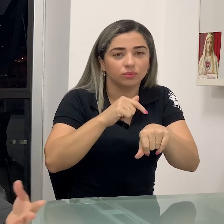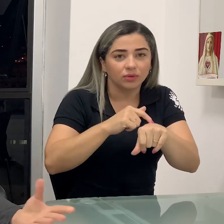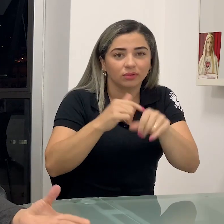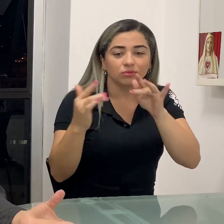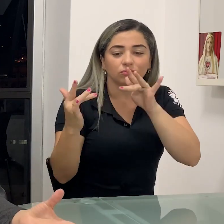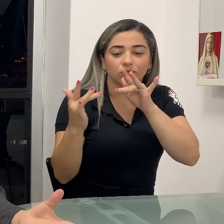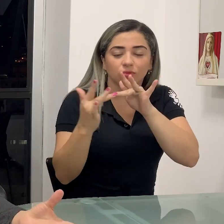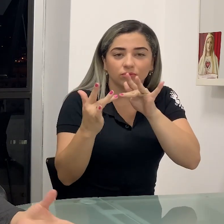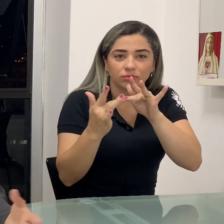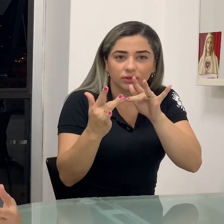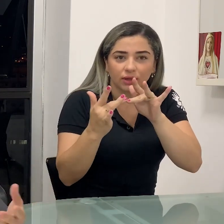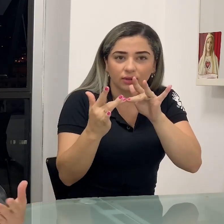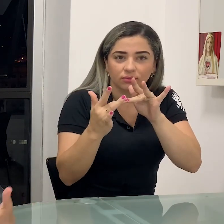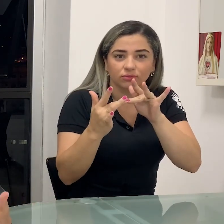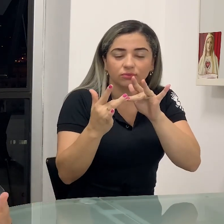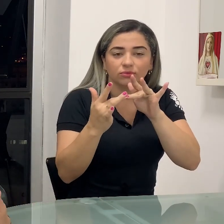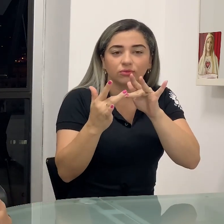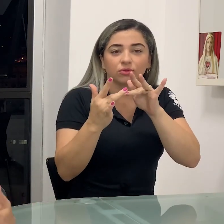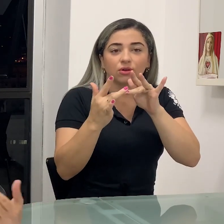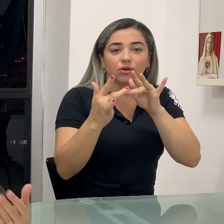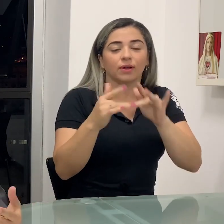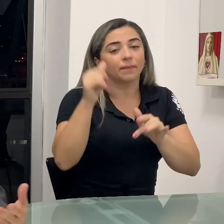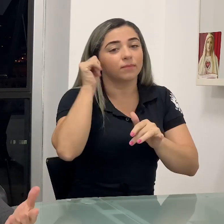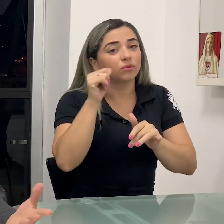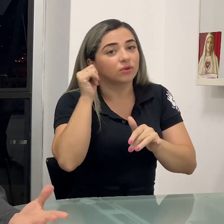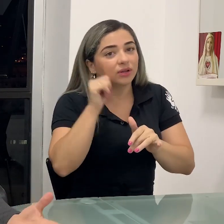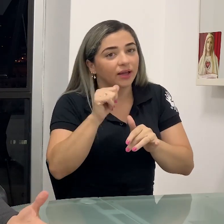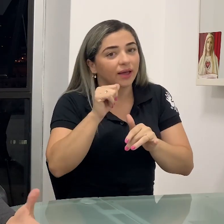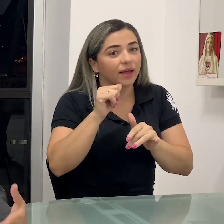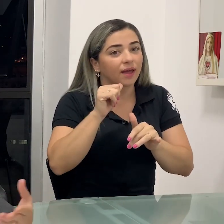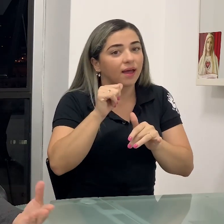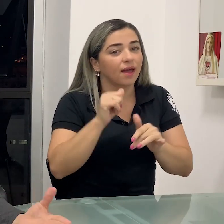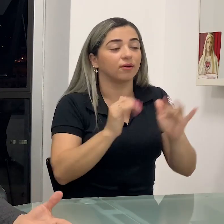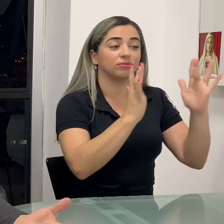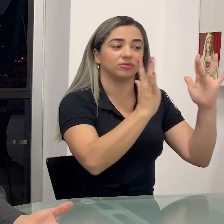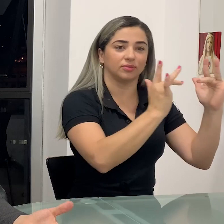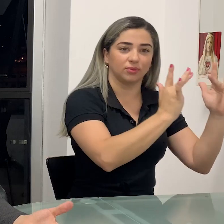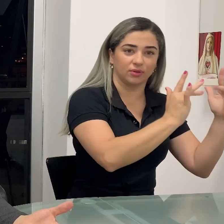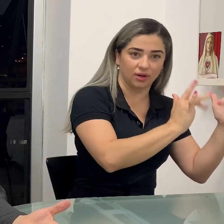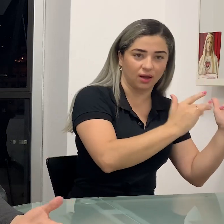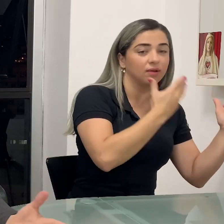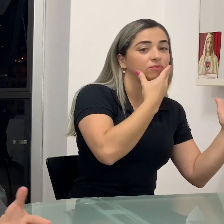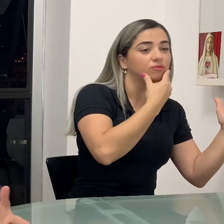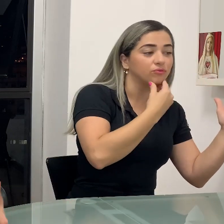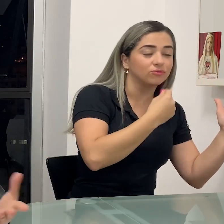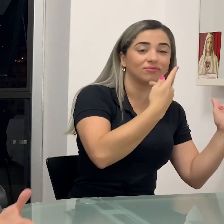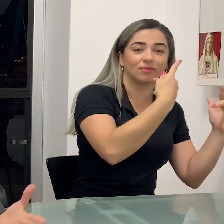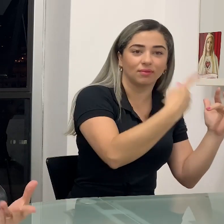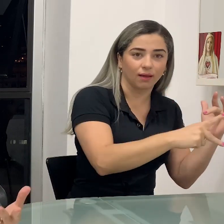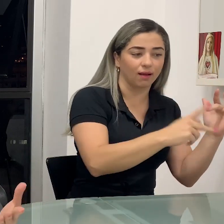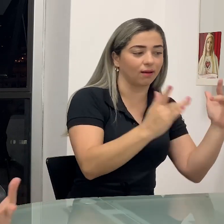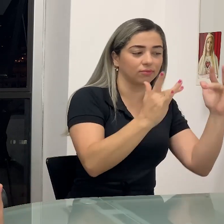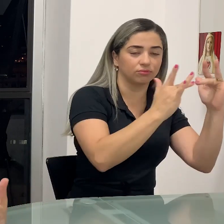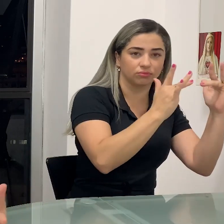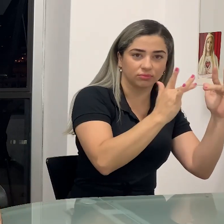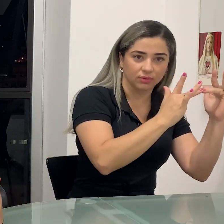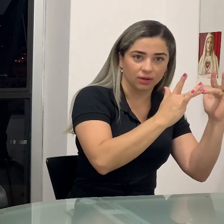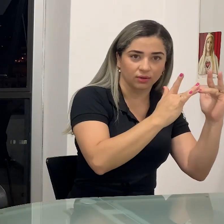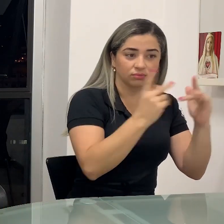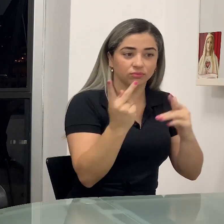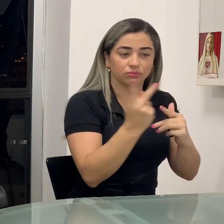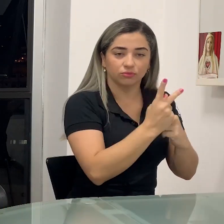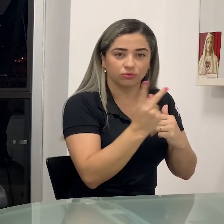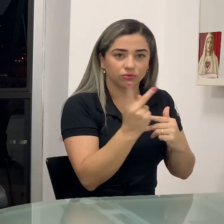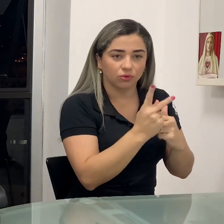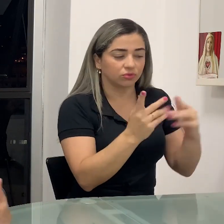com o caso índice, que no caso dela, seria esse namorado que veio de Ipatinga. Então considerando esse caso